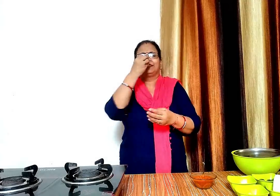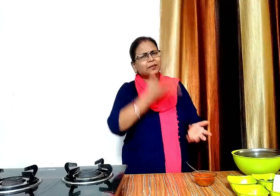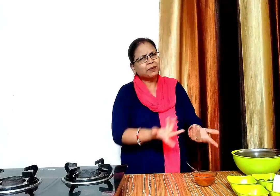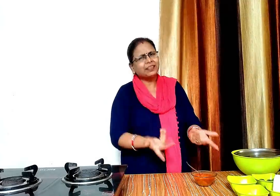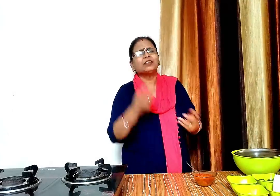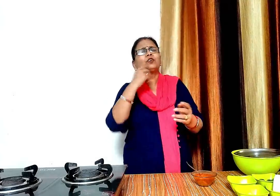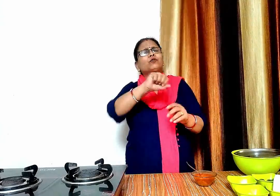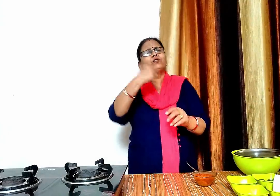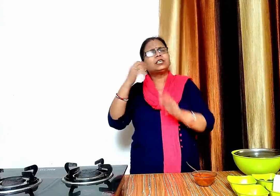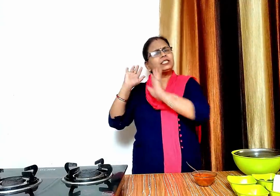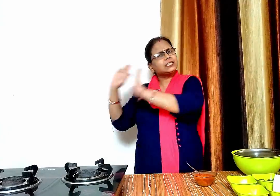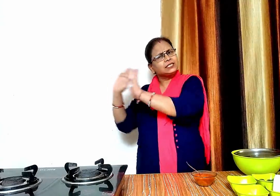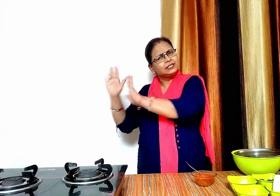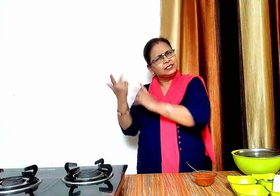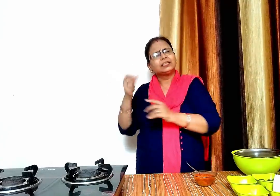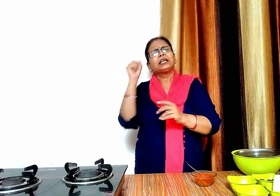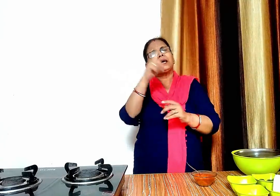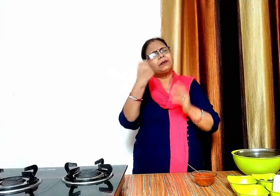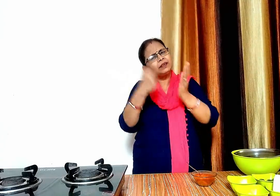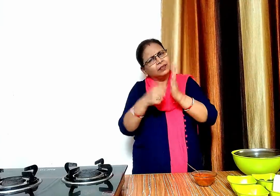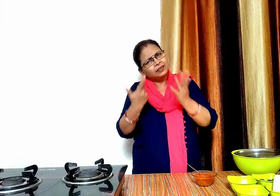आप इसे फ्रिज में एक मैने से ज़ादा तक स्टोर कर सकते है